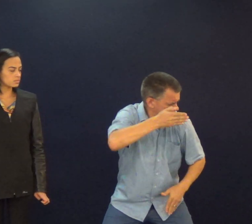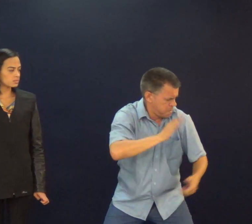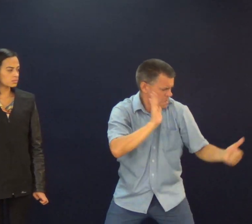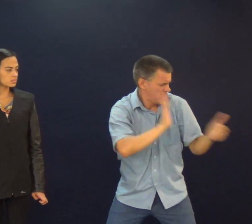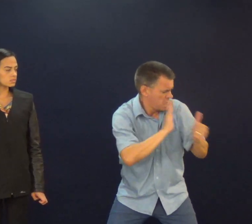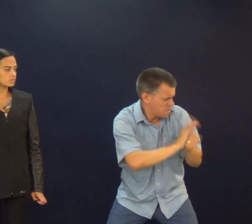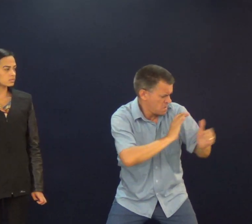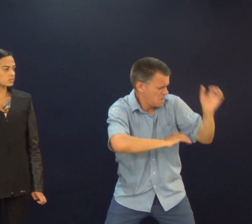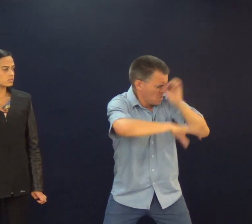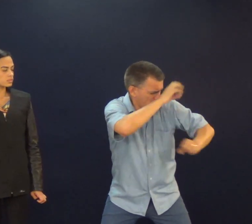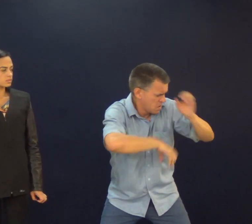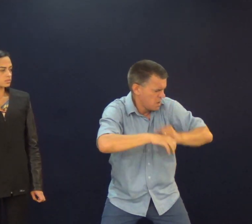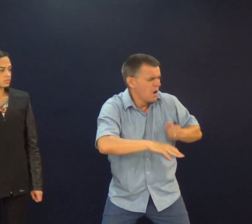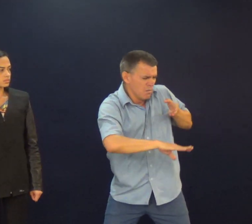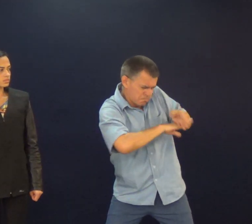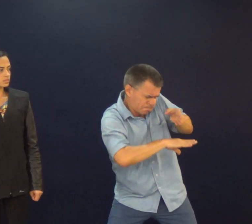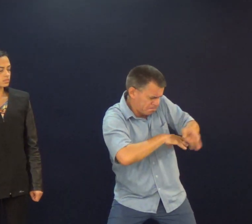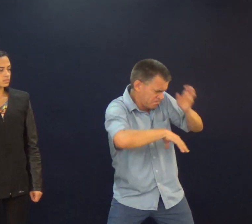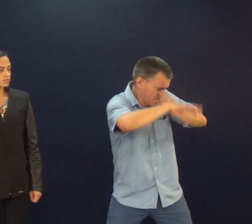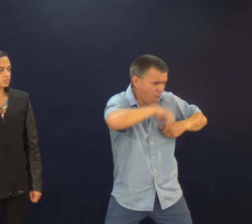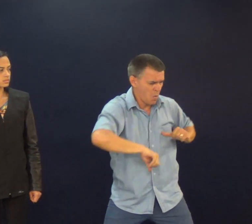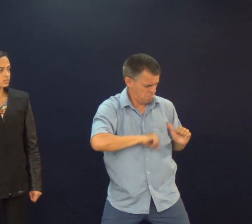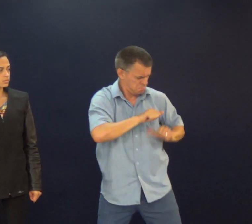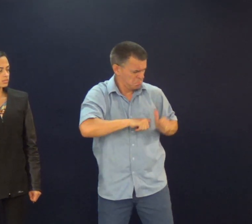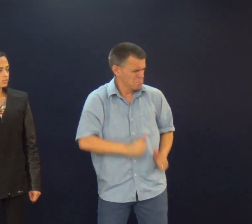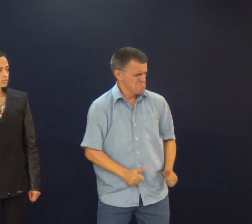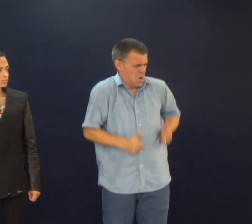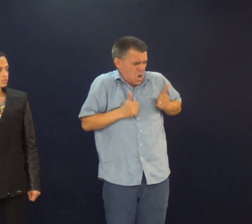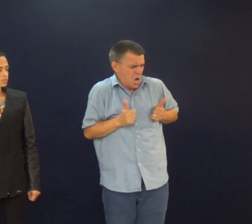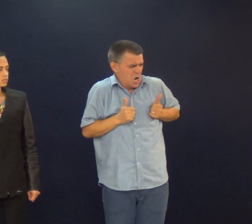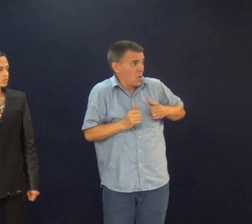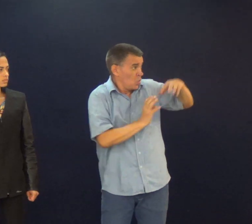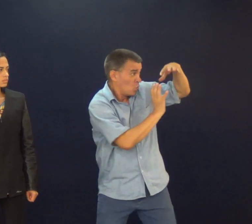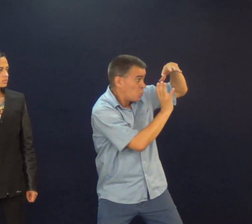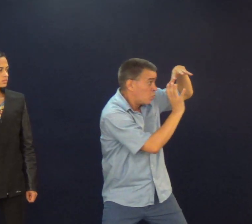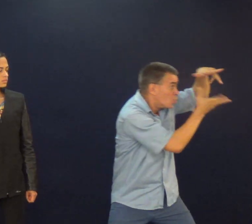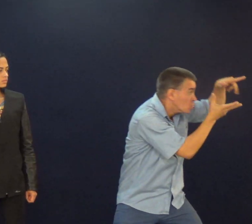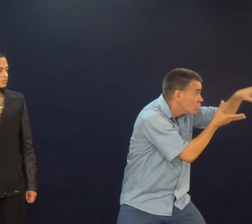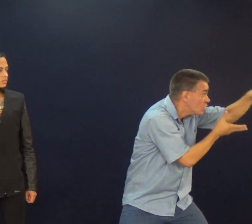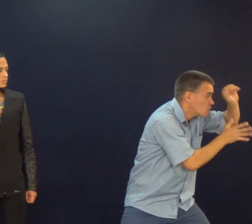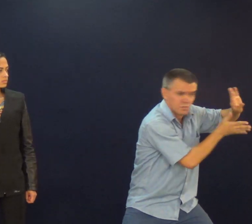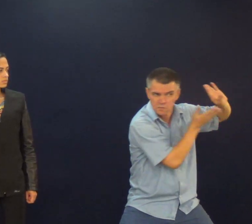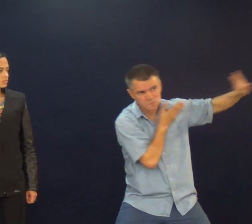Eu aprendo Eu vou na igreja, eu leio a palavra de Deus E eu mudo minha vida Eu me torno uma pessoa melhor